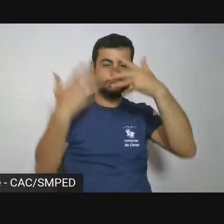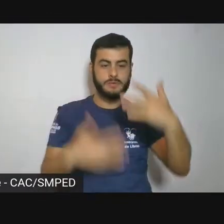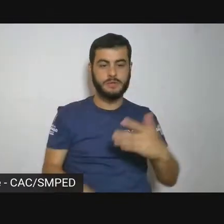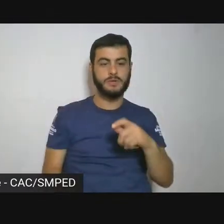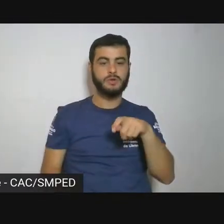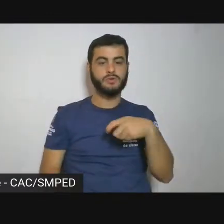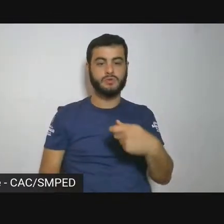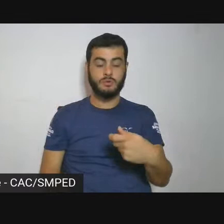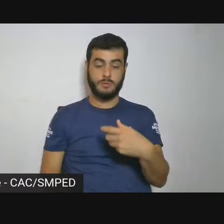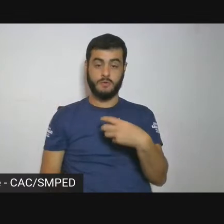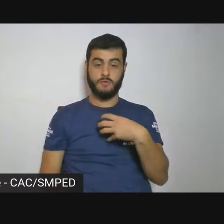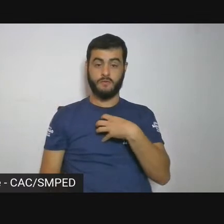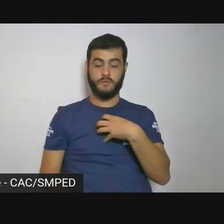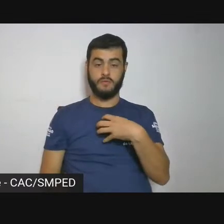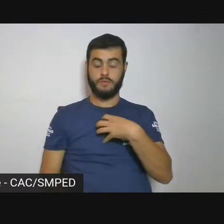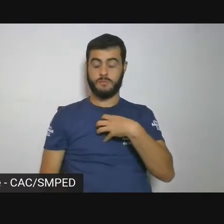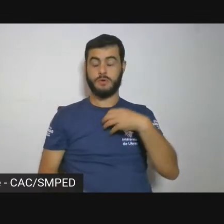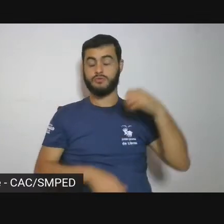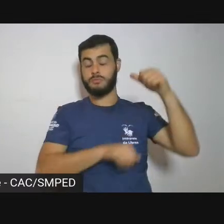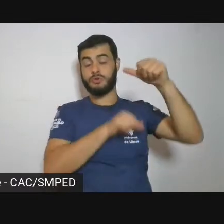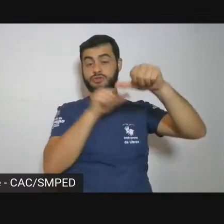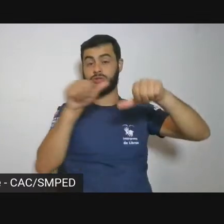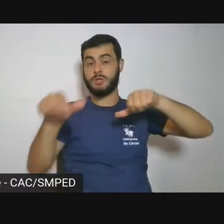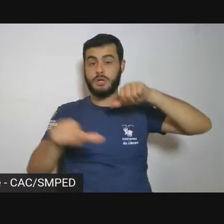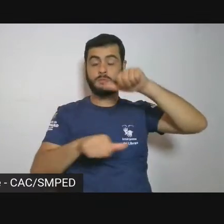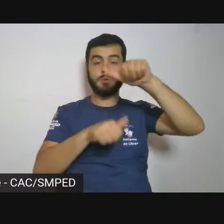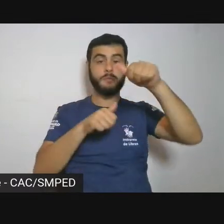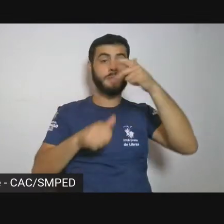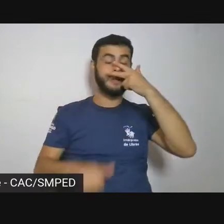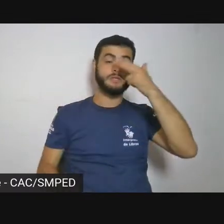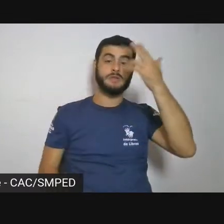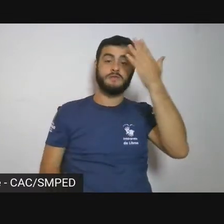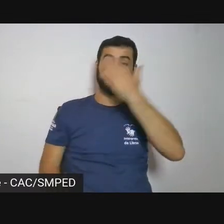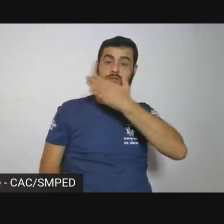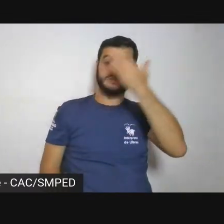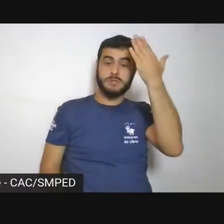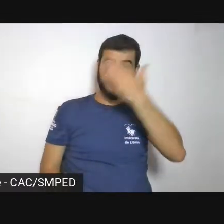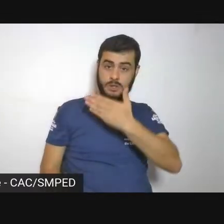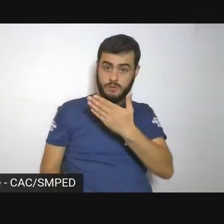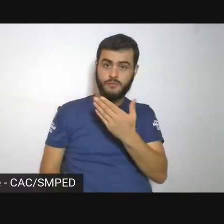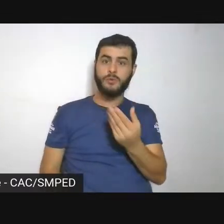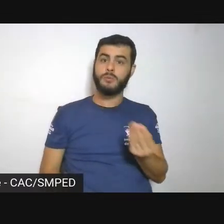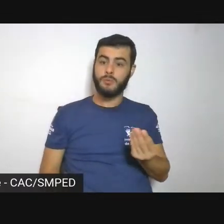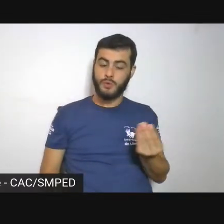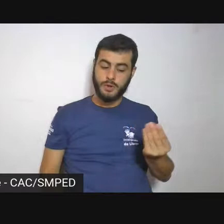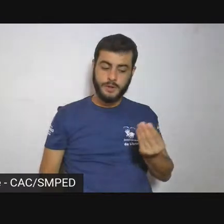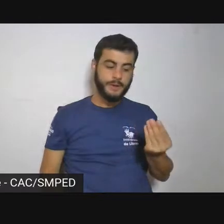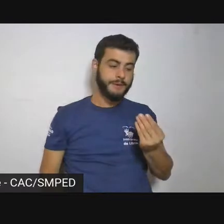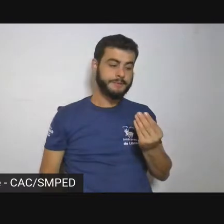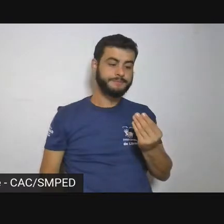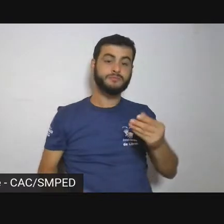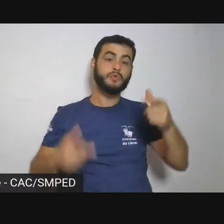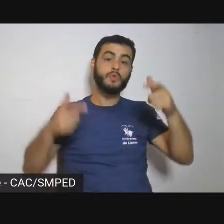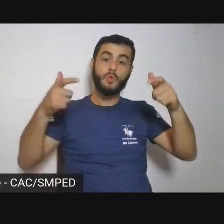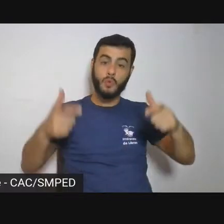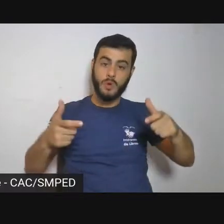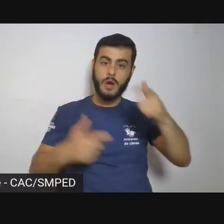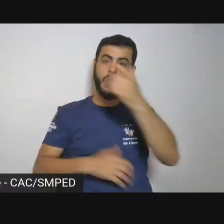invisível, porque é uma paisagem natural, é uma paisagem cultural,